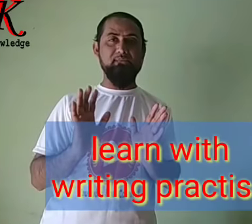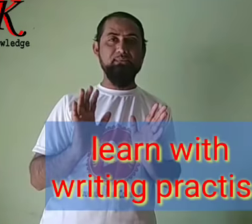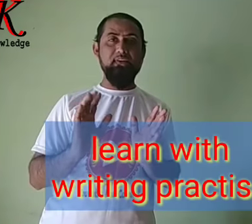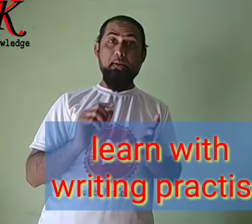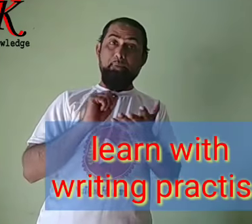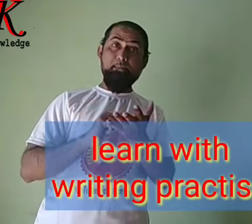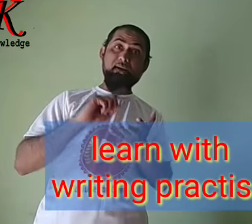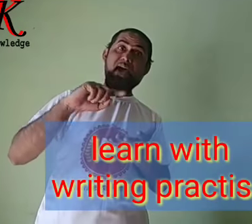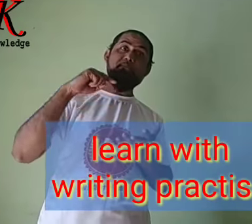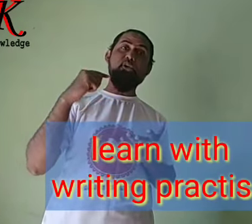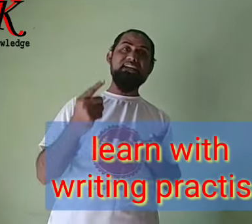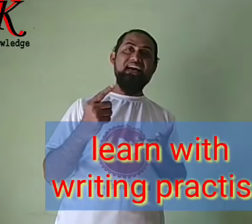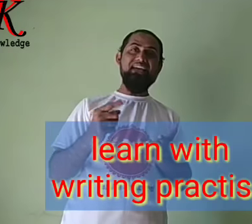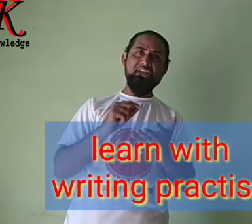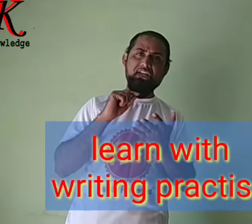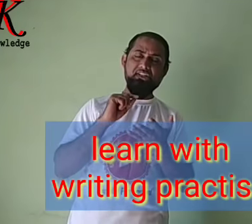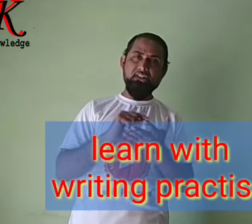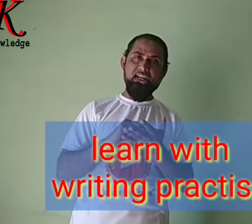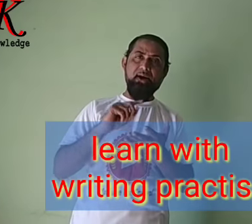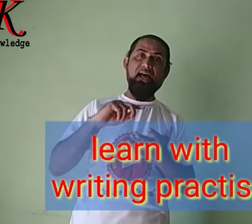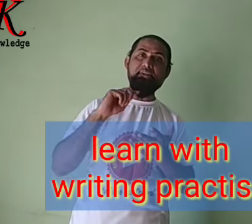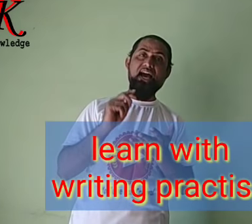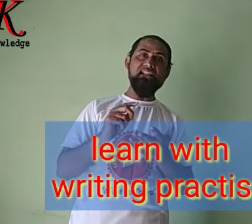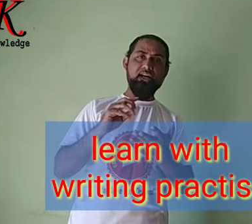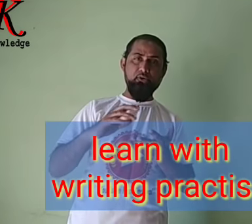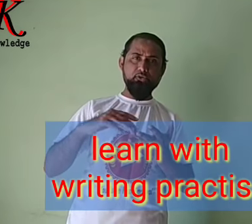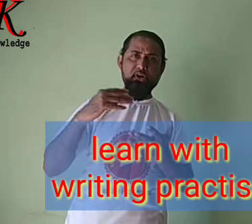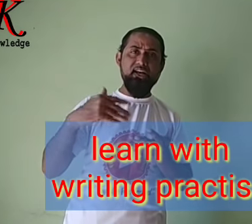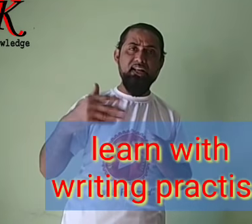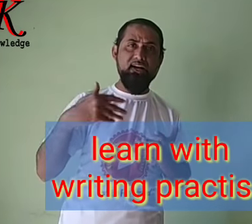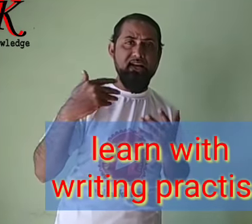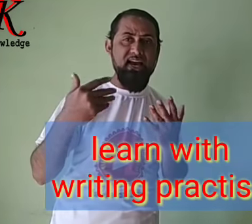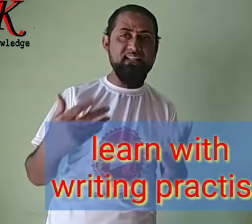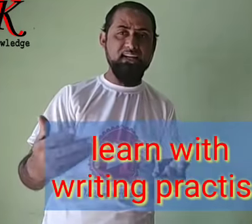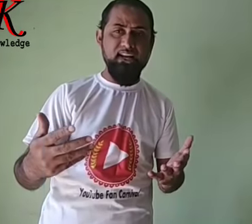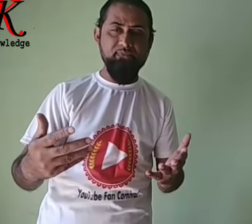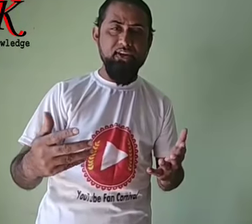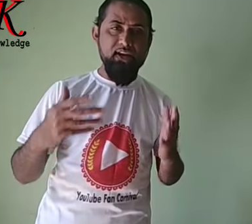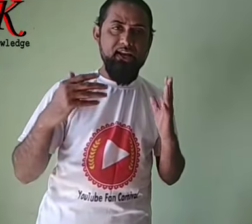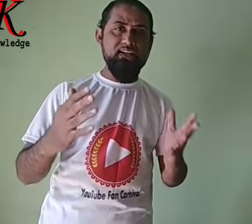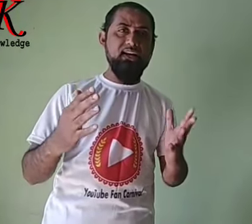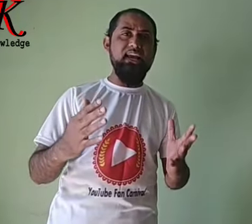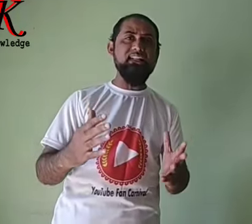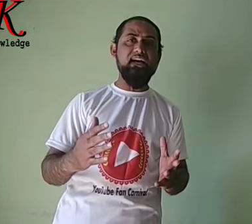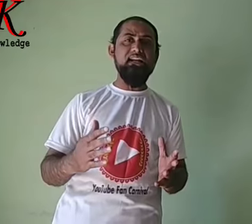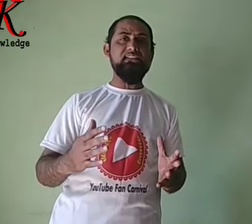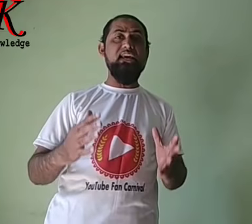हैं पेपर में आपको लिखना है इसलिए जितने बार आप याद करें उसको लिख लिख कर याद करें लिख कर याद करने से